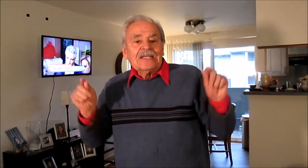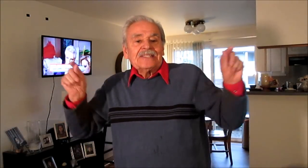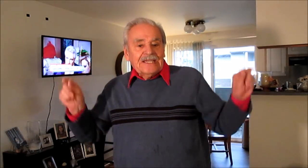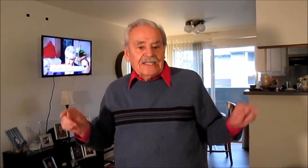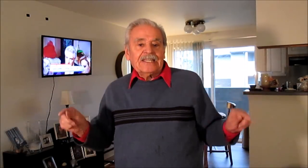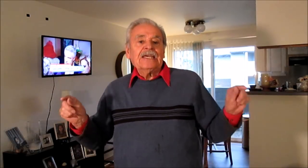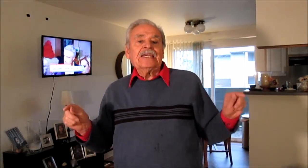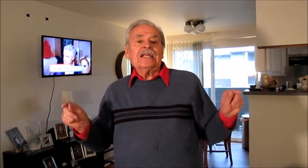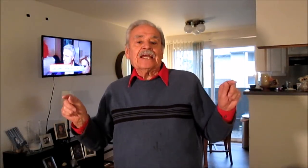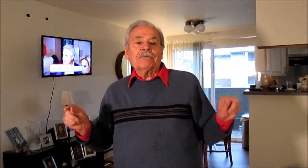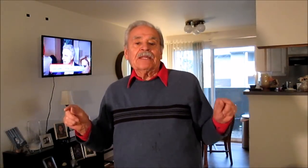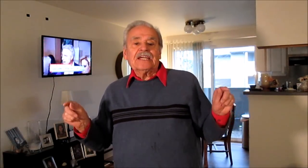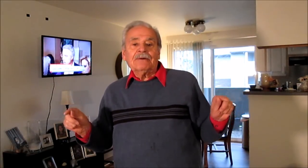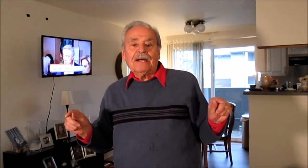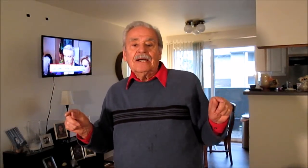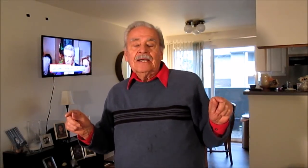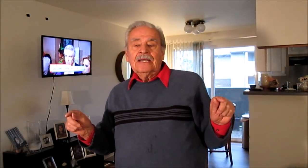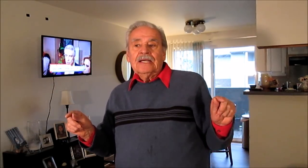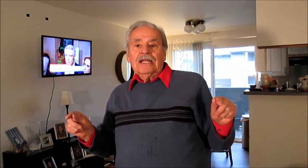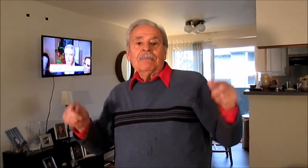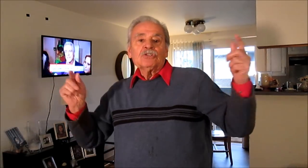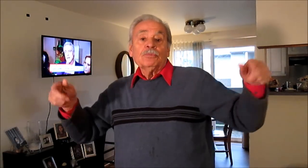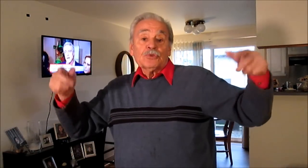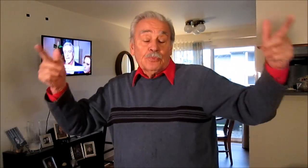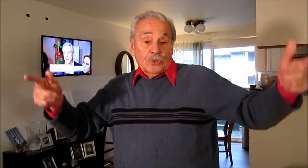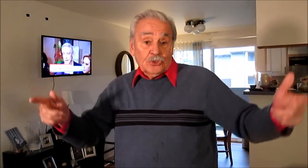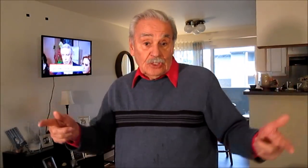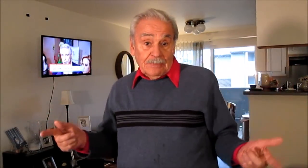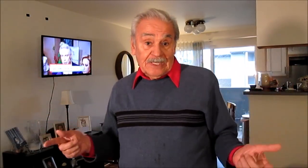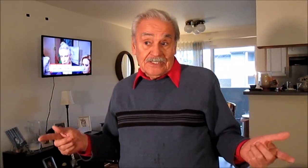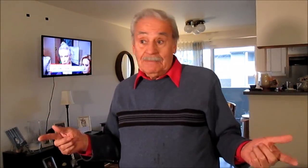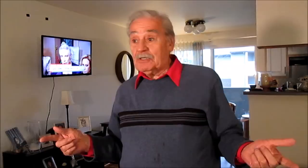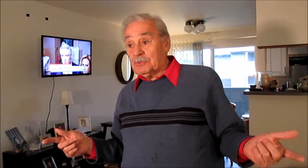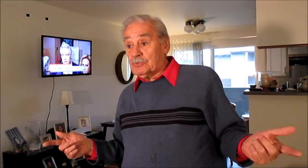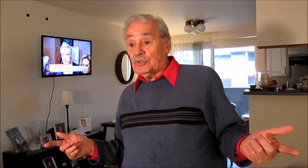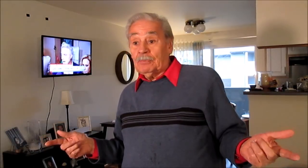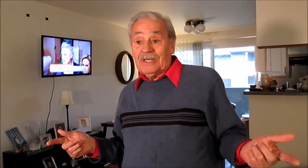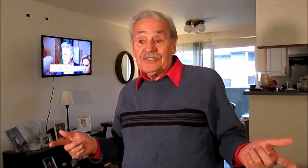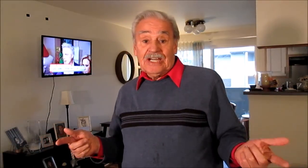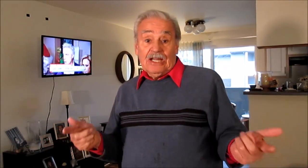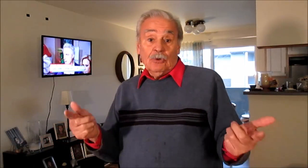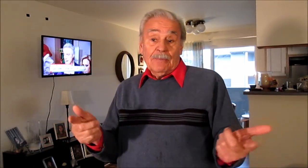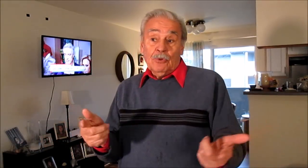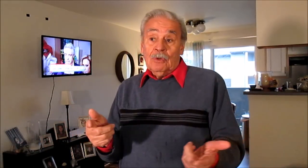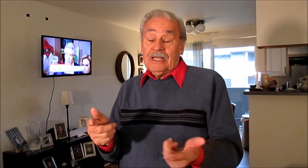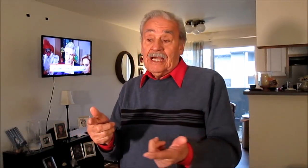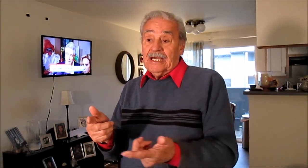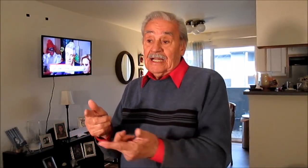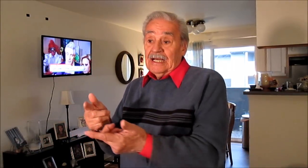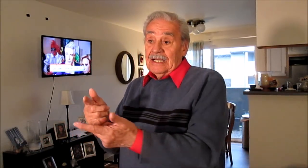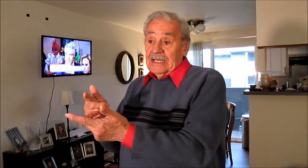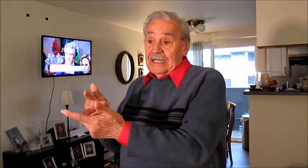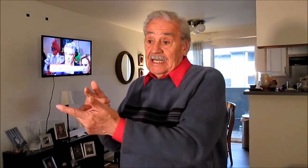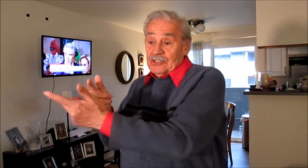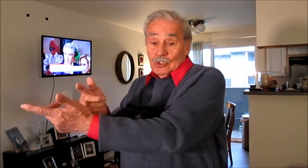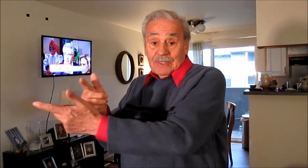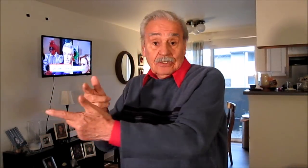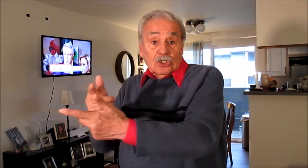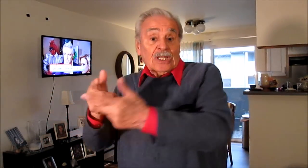esa gente era la que manejaba el mayor presupuesto del país. El mayor presupuesto del país era la obra pública, era las obras, todas